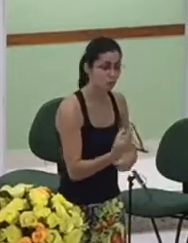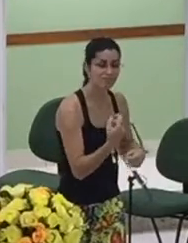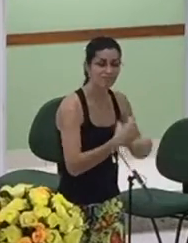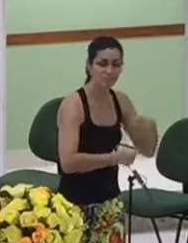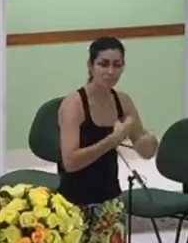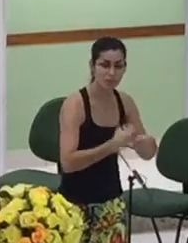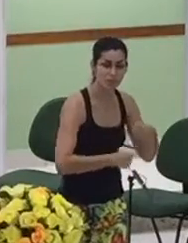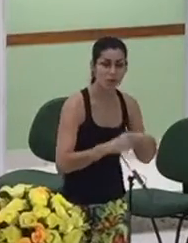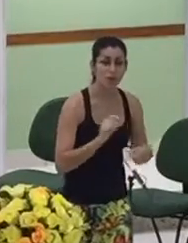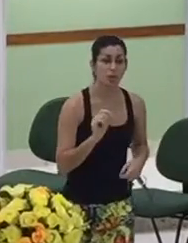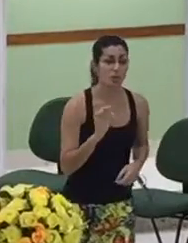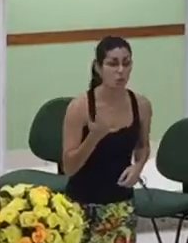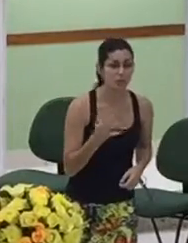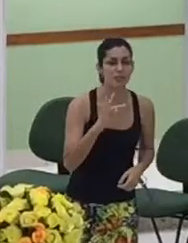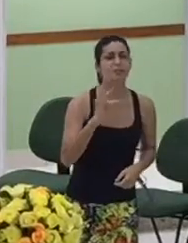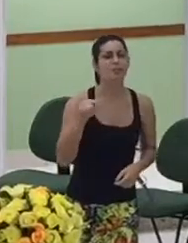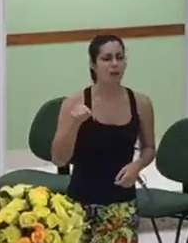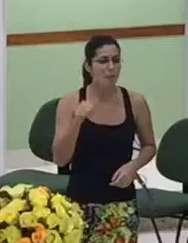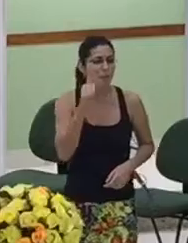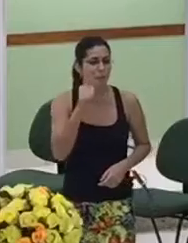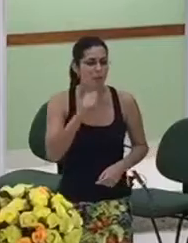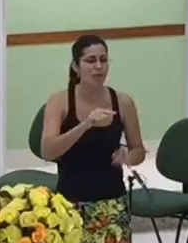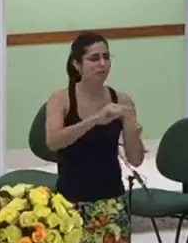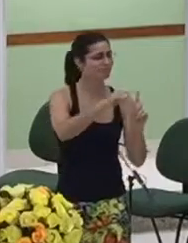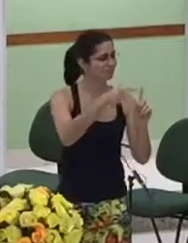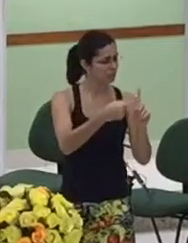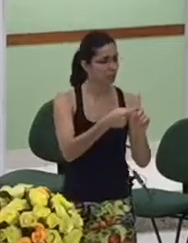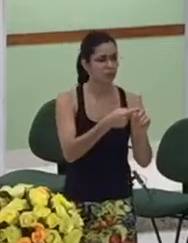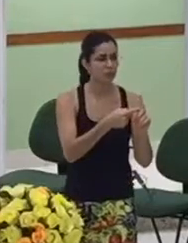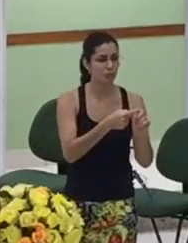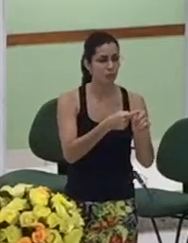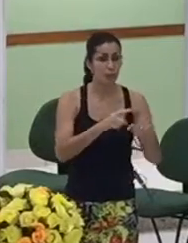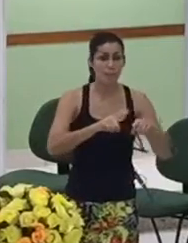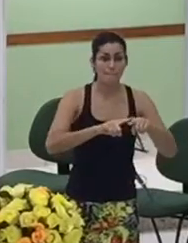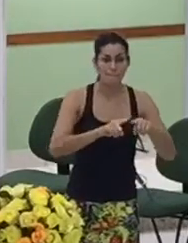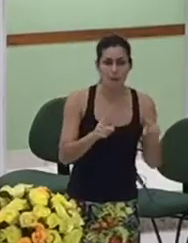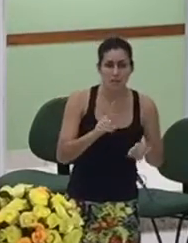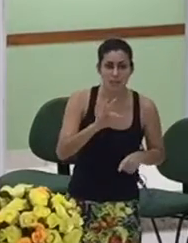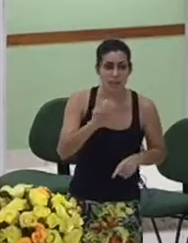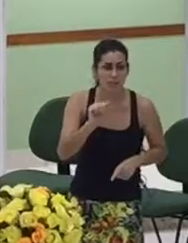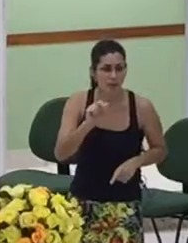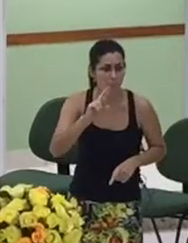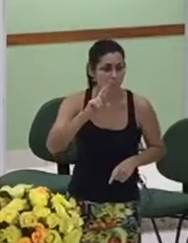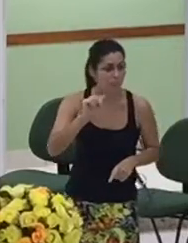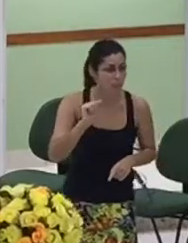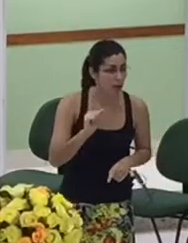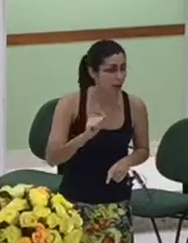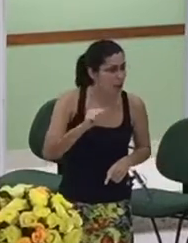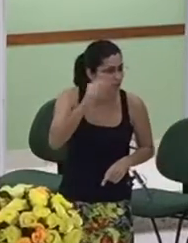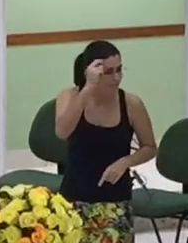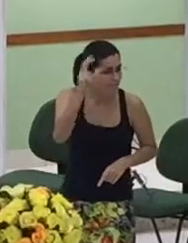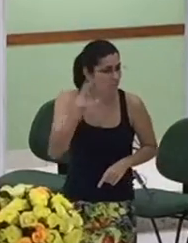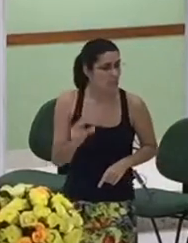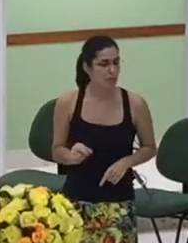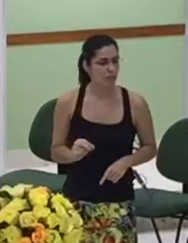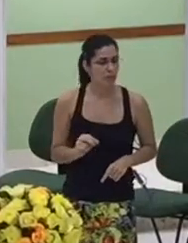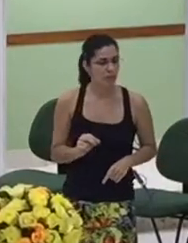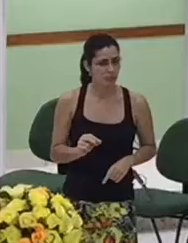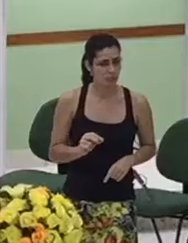então o anel e o cajado e o século de judá e então quando a comunidade descobre que ela